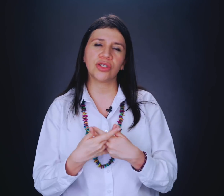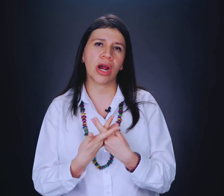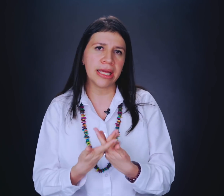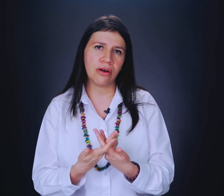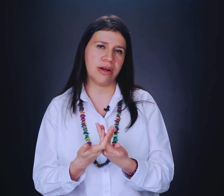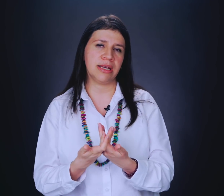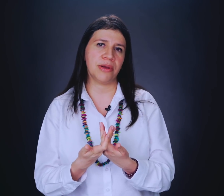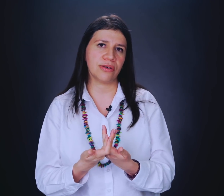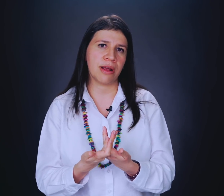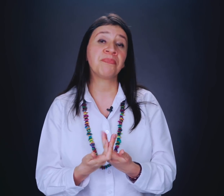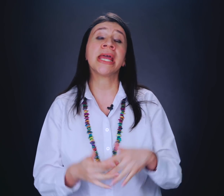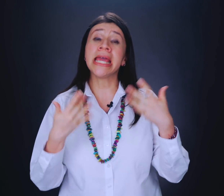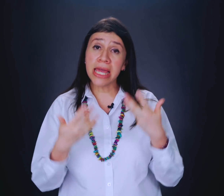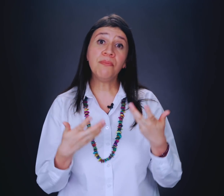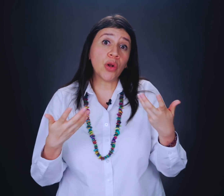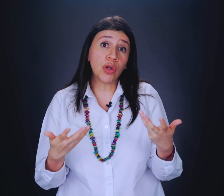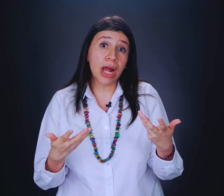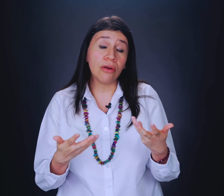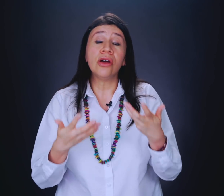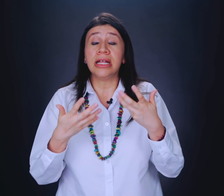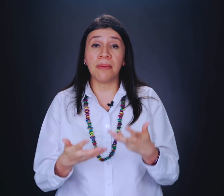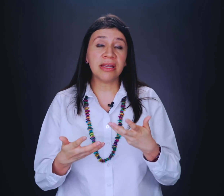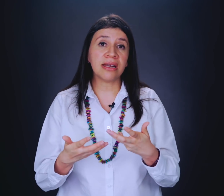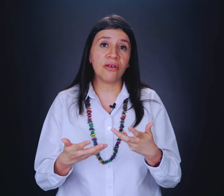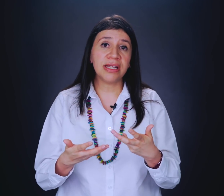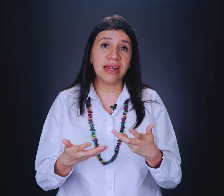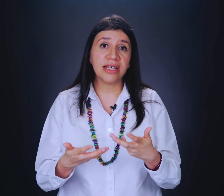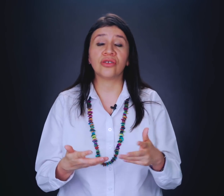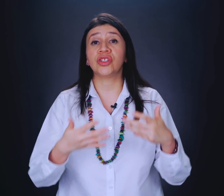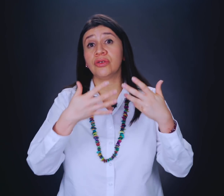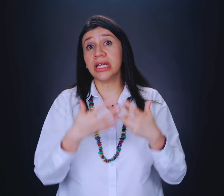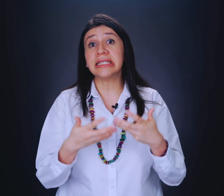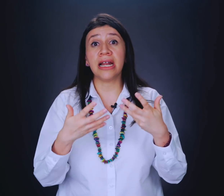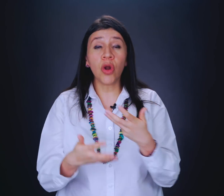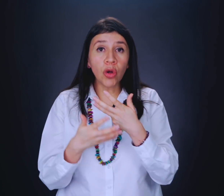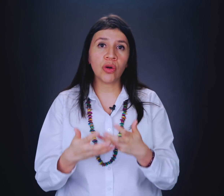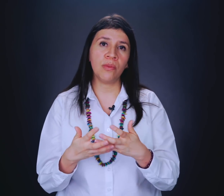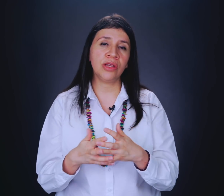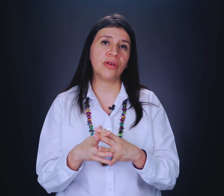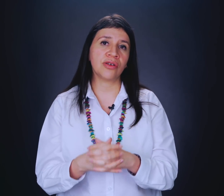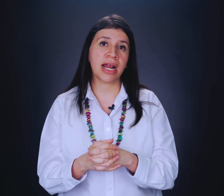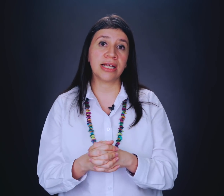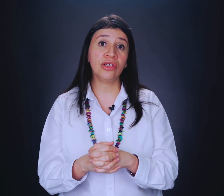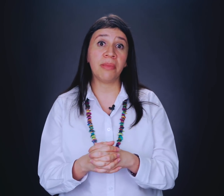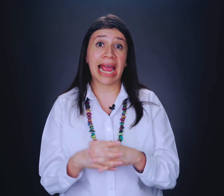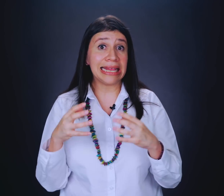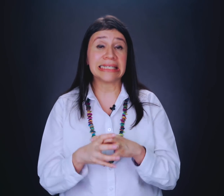hecho clic con esa persona. Y por otro lado, también te recomendaría esto. Si ustedes están en otro momento dentro de la relación de pareja y dicen,